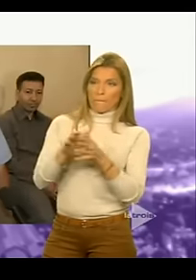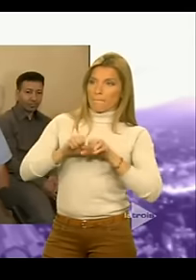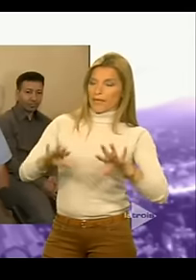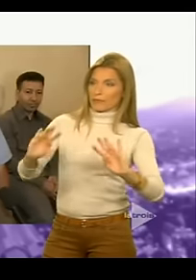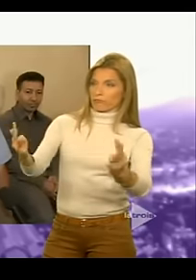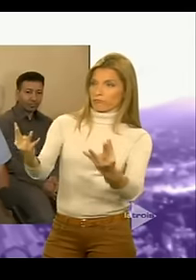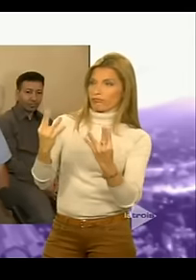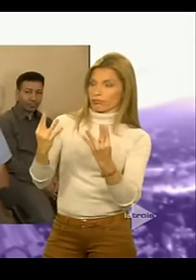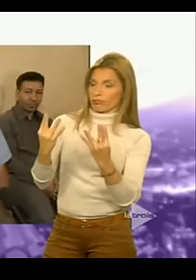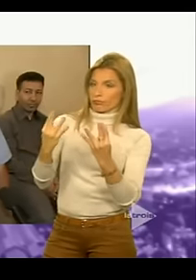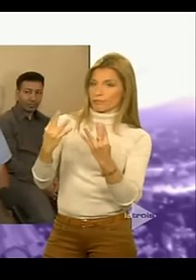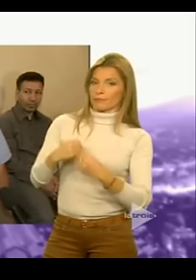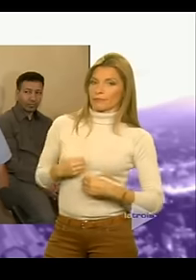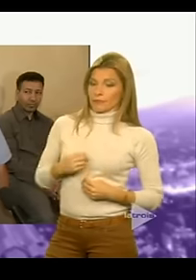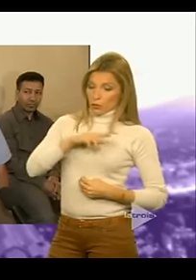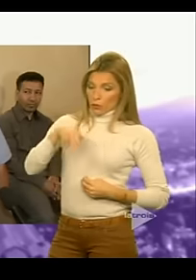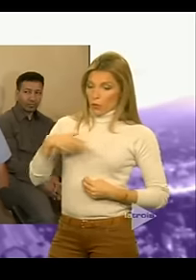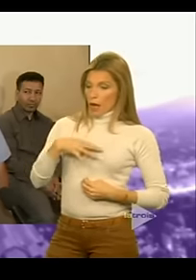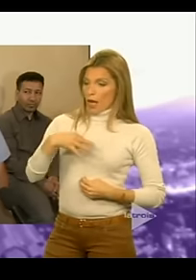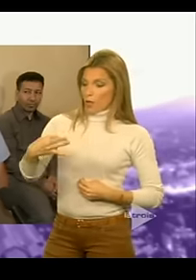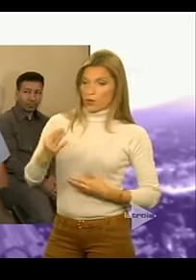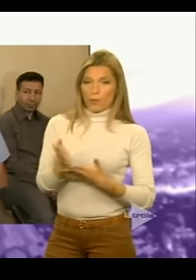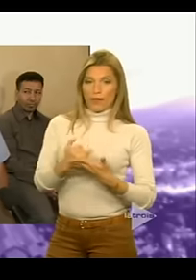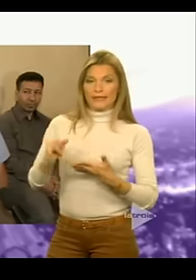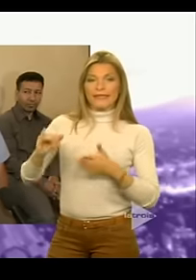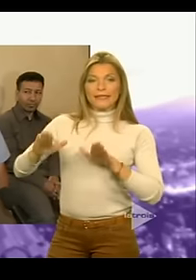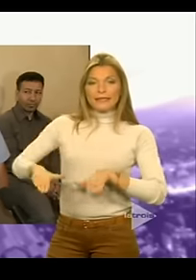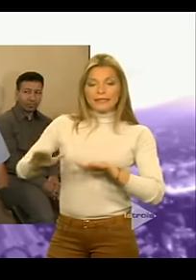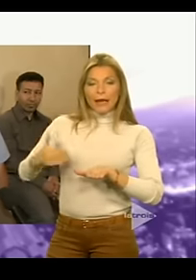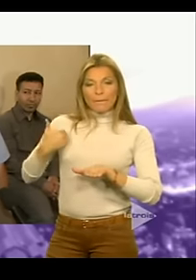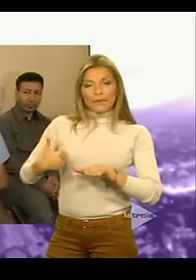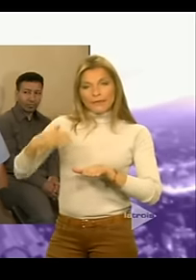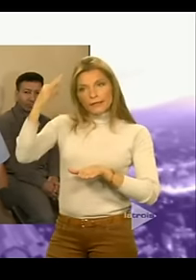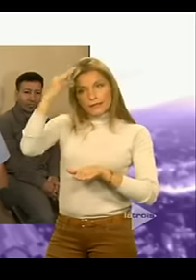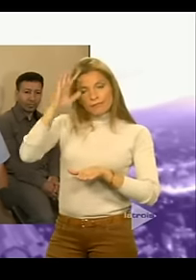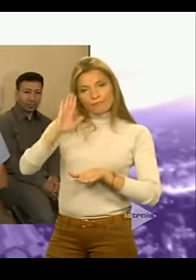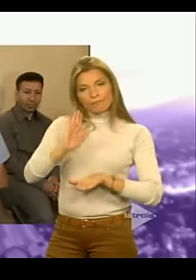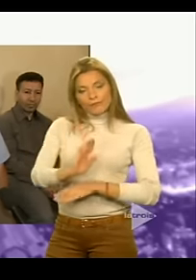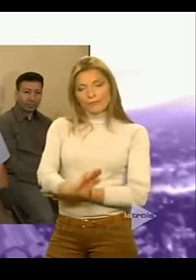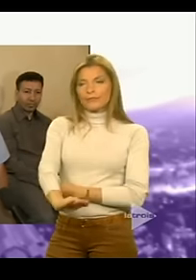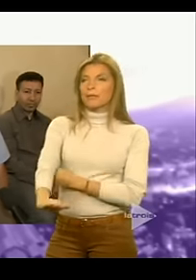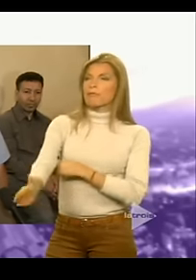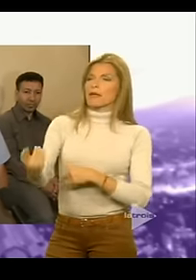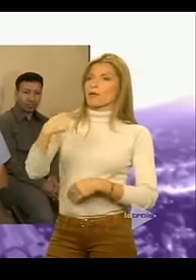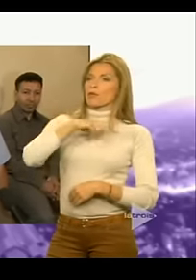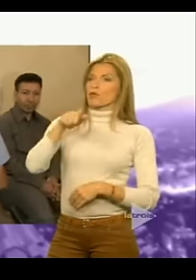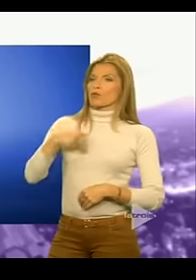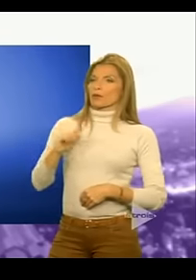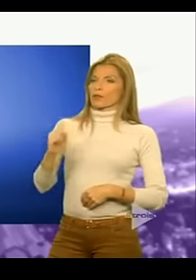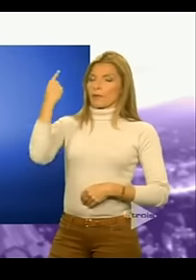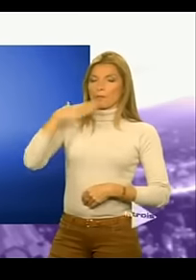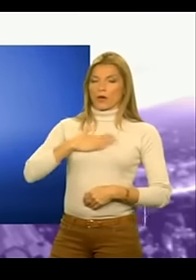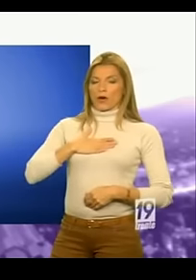on est des élus islamistes, mais avant tout nous on se sent vraiment musulmans.